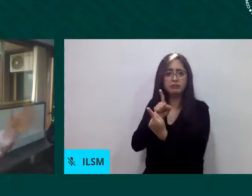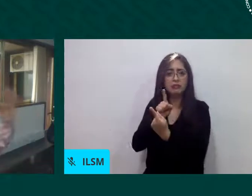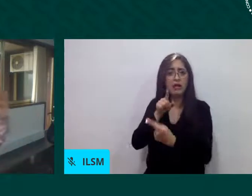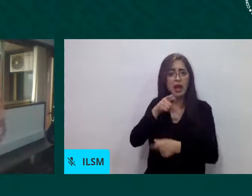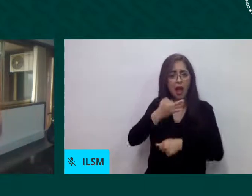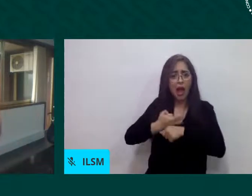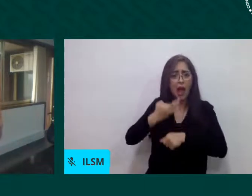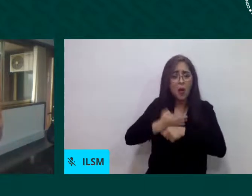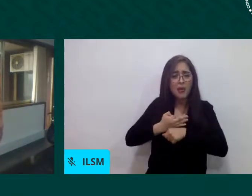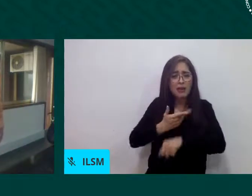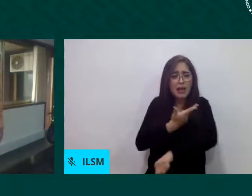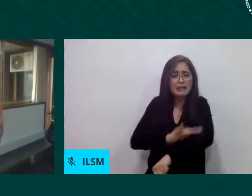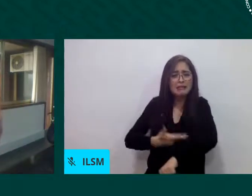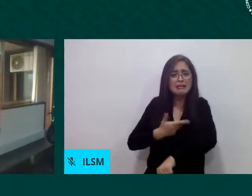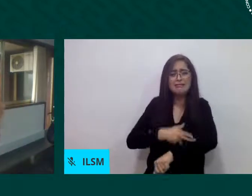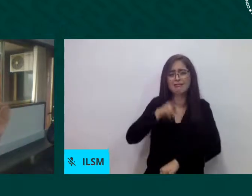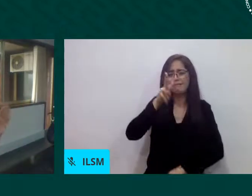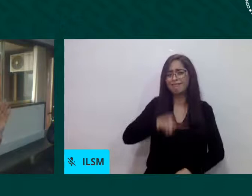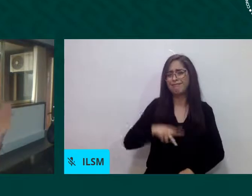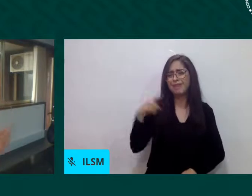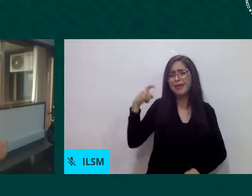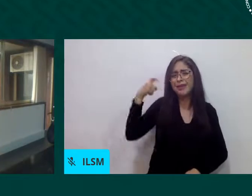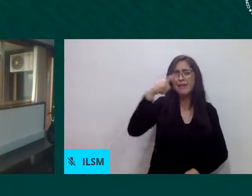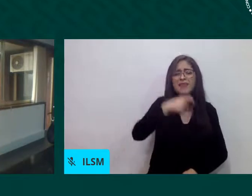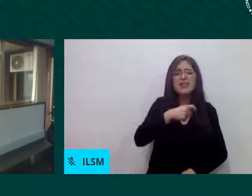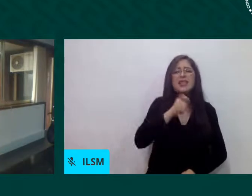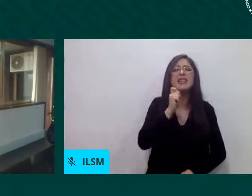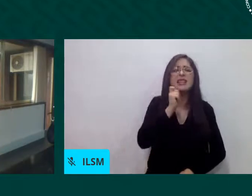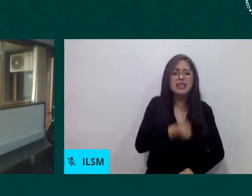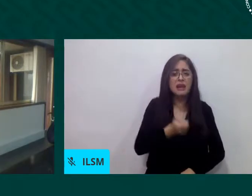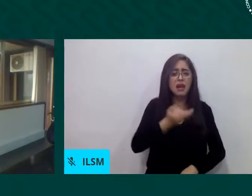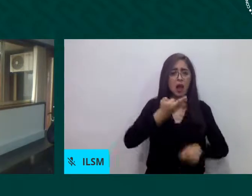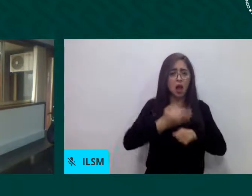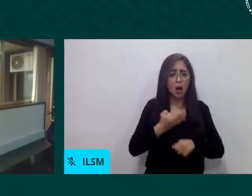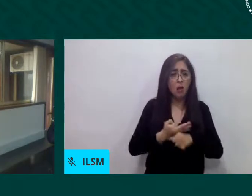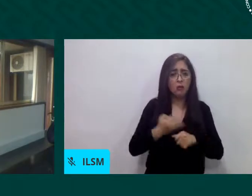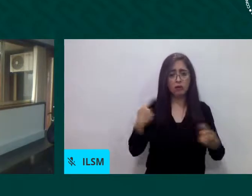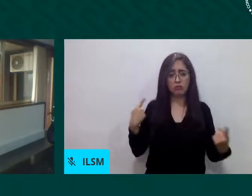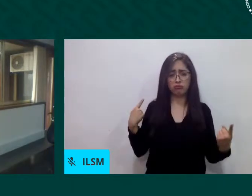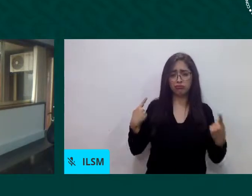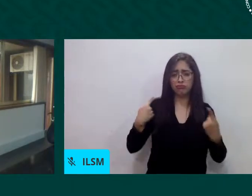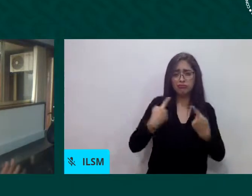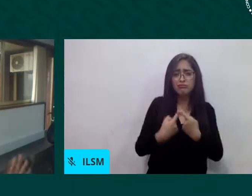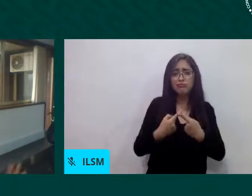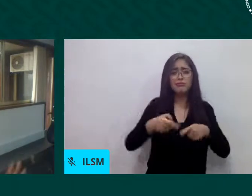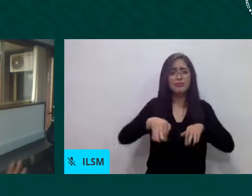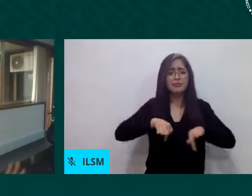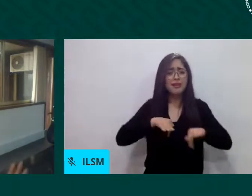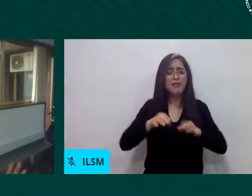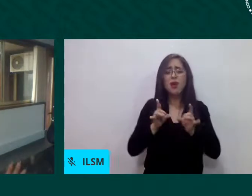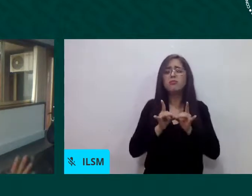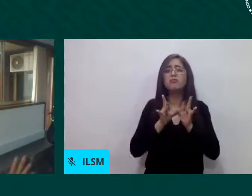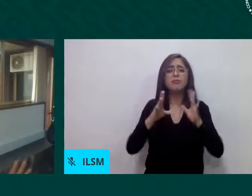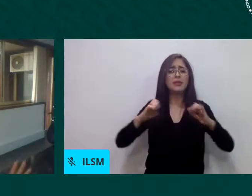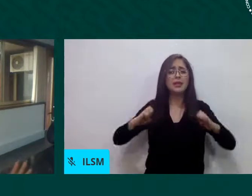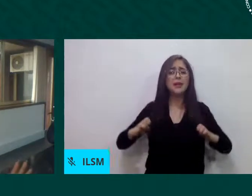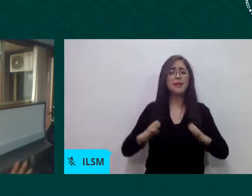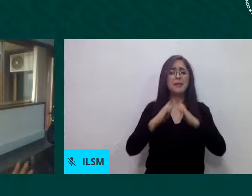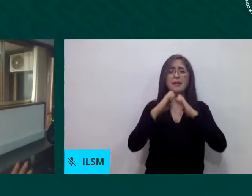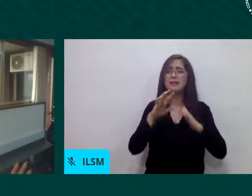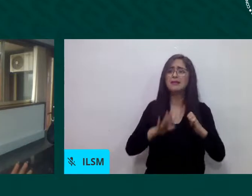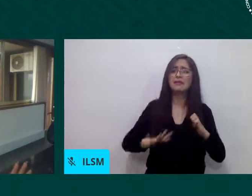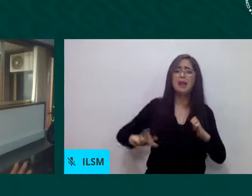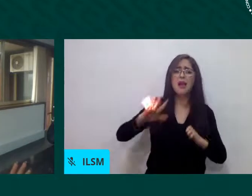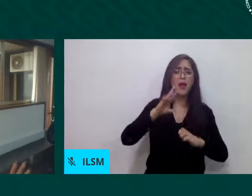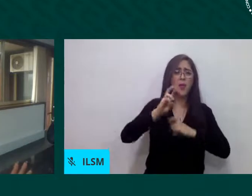toda la trayectoria en la respuesta de emergencias que tenía el mundo, pues con esta se acabó ya esta